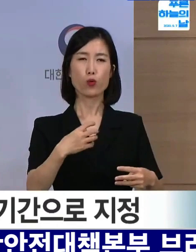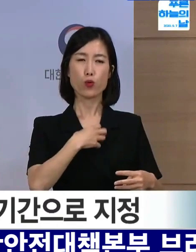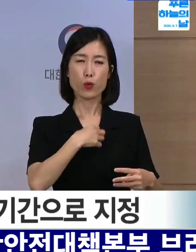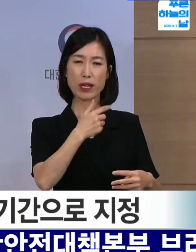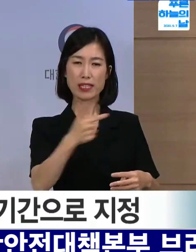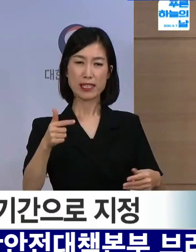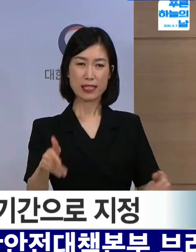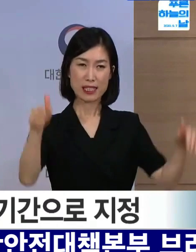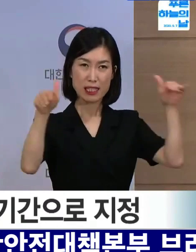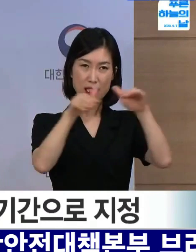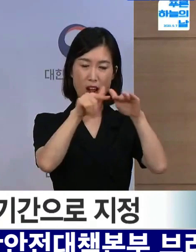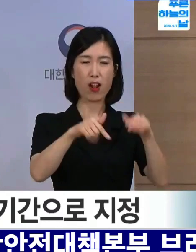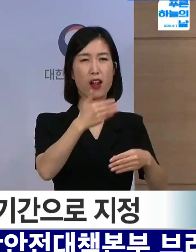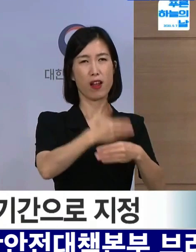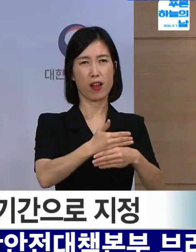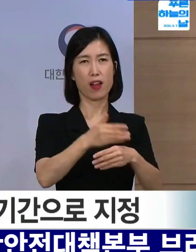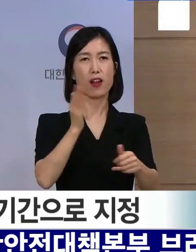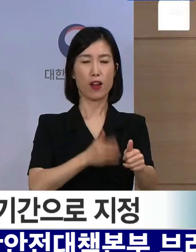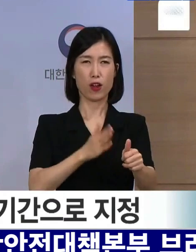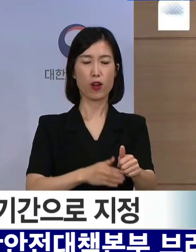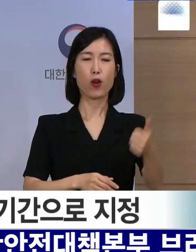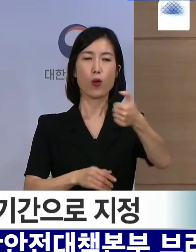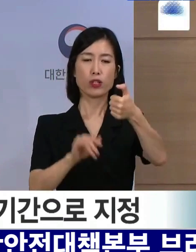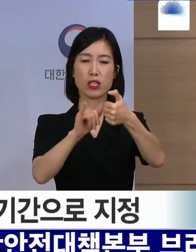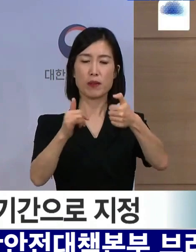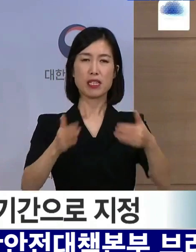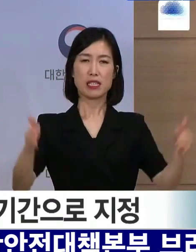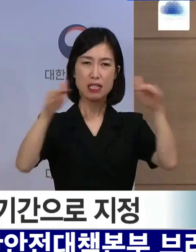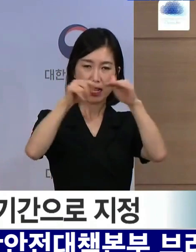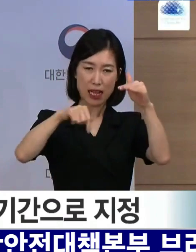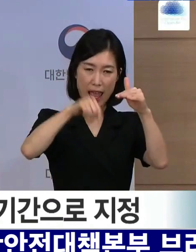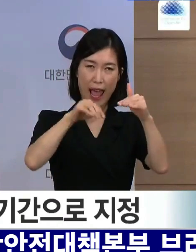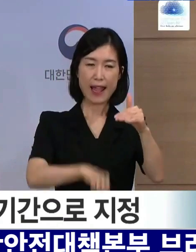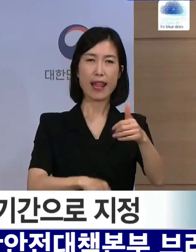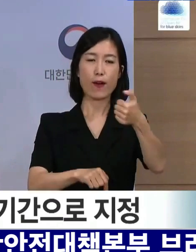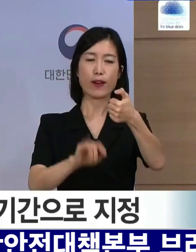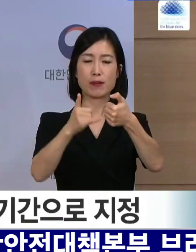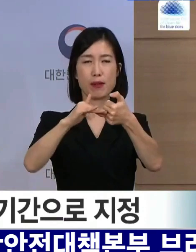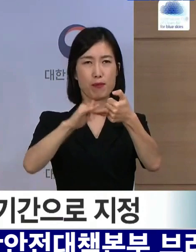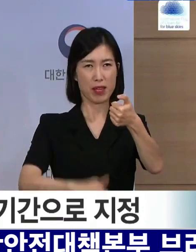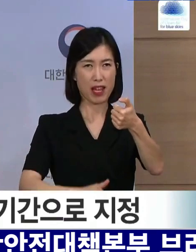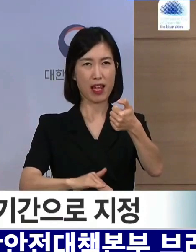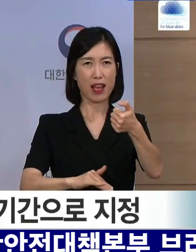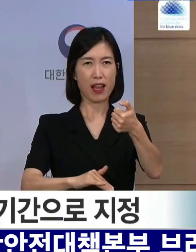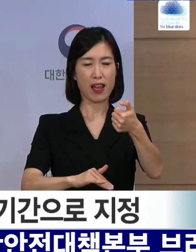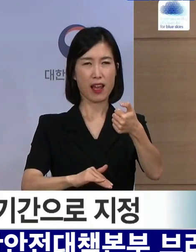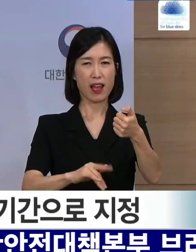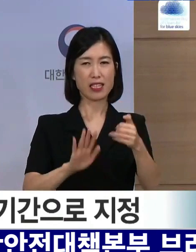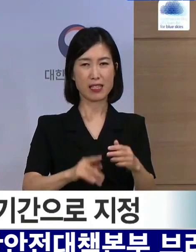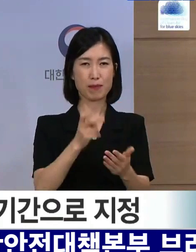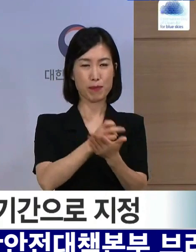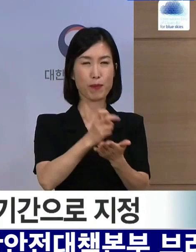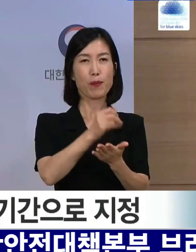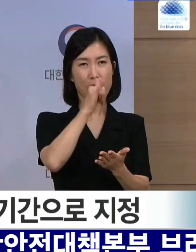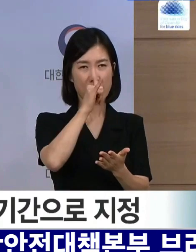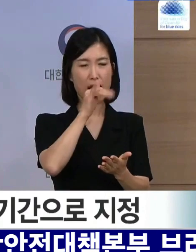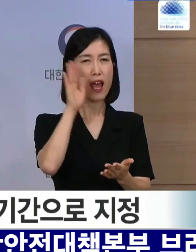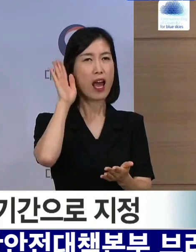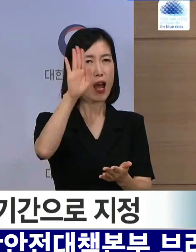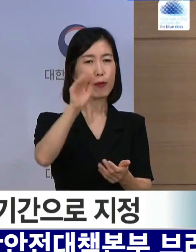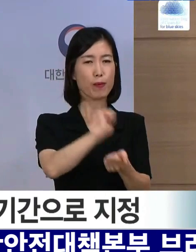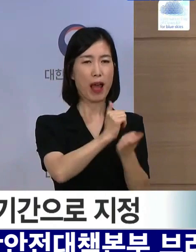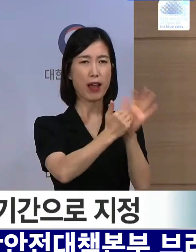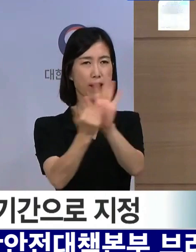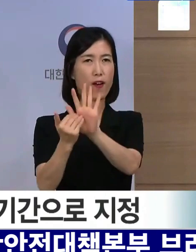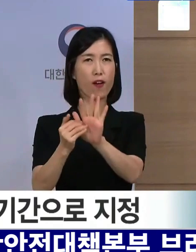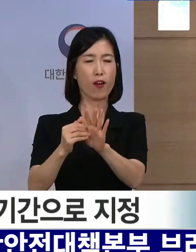제한이라든지 혹은 50인 이하 실내 모임의 금지 등의 여러 조치들 중에서 어떤 부분들까지 방역 강화 조치를